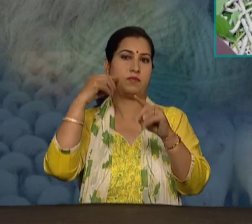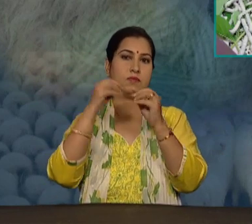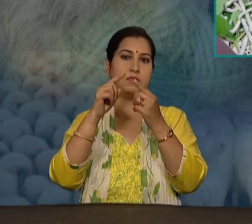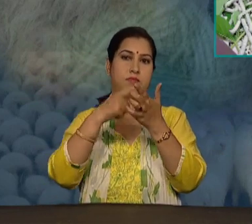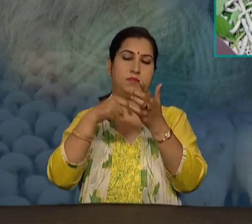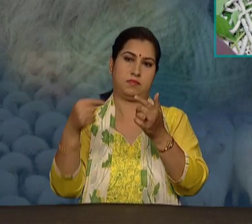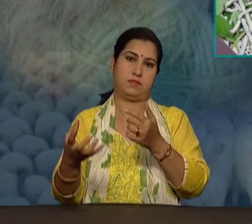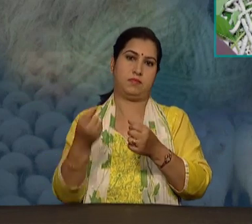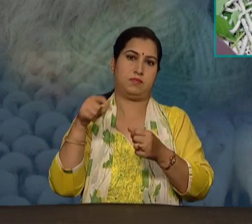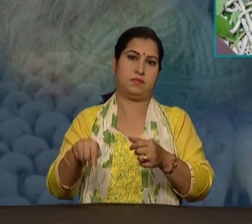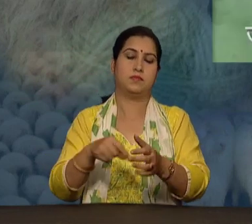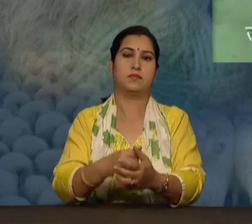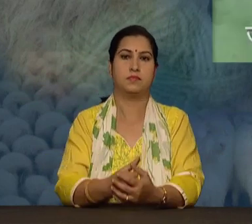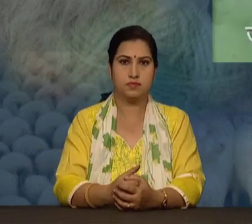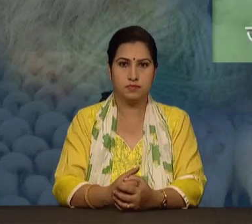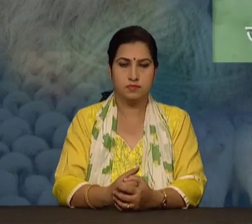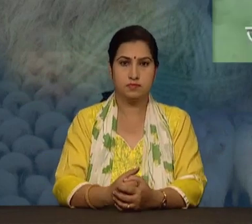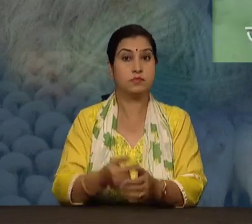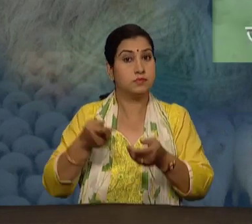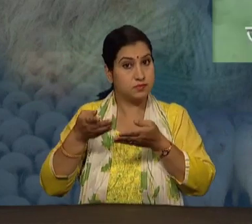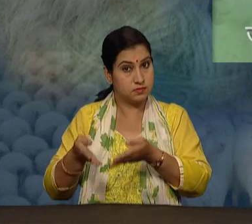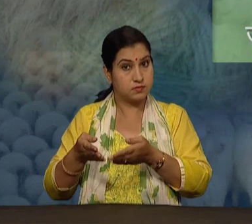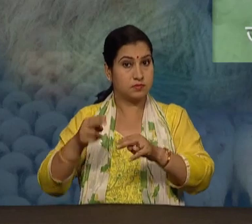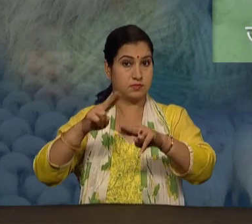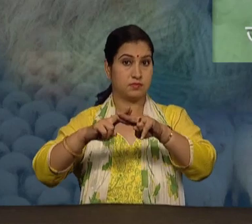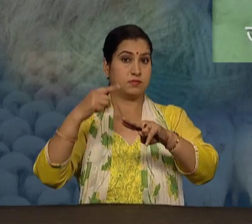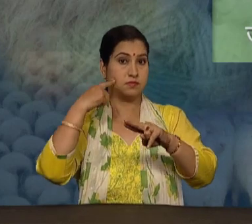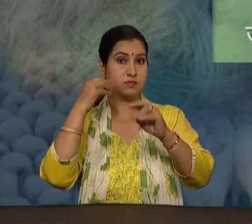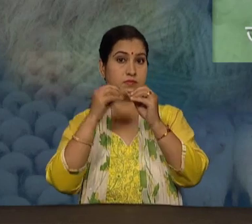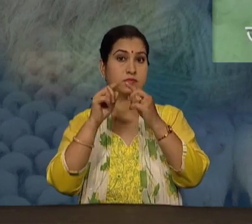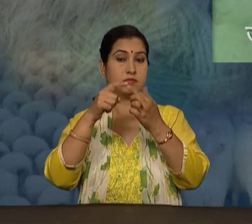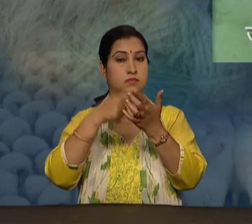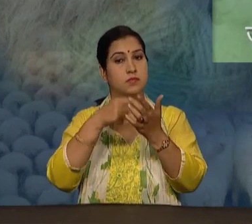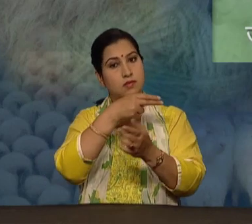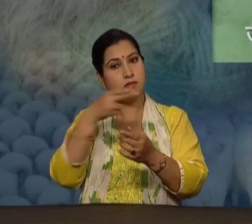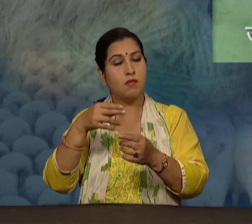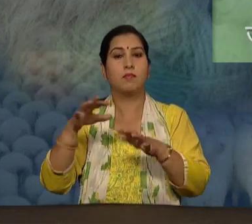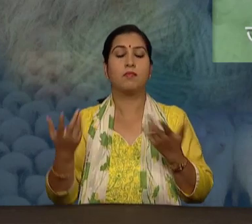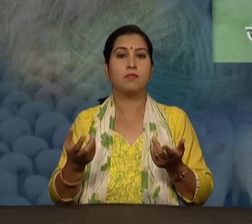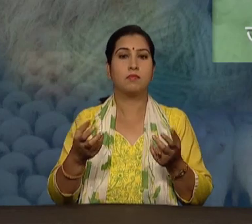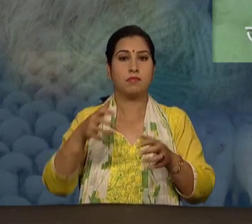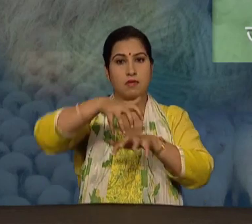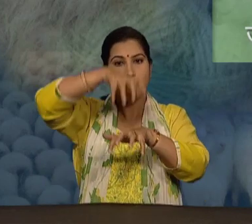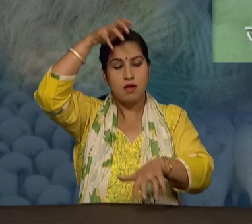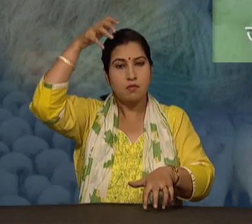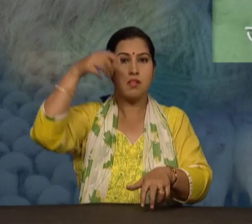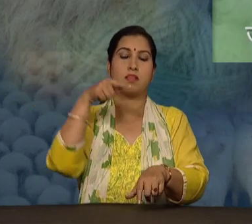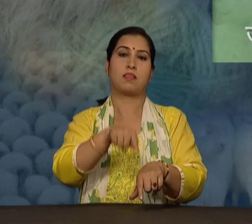ऐसे रेशे जानतव रेशे यानि जन्तू रेशे